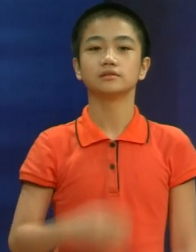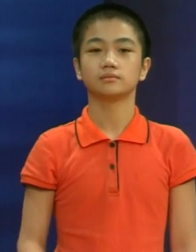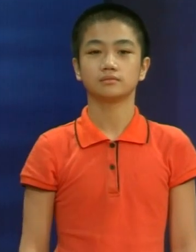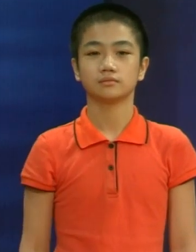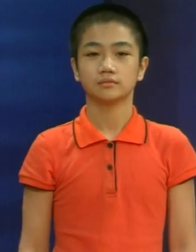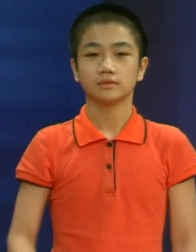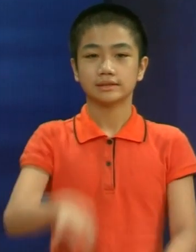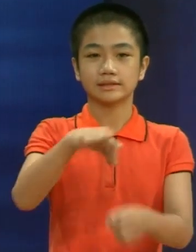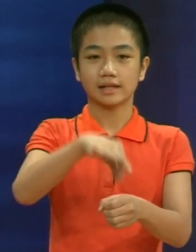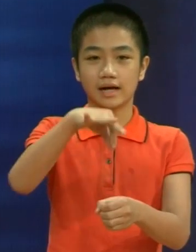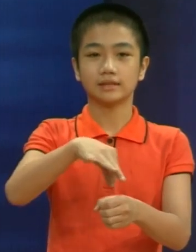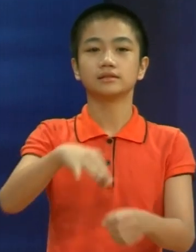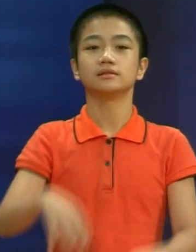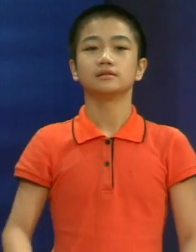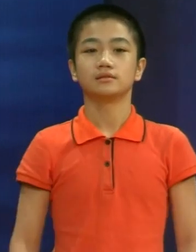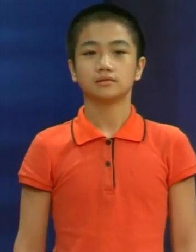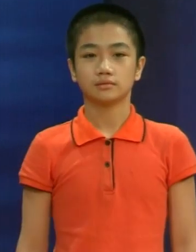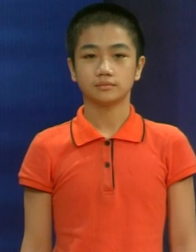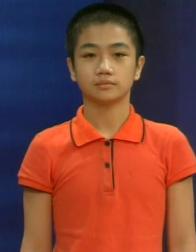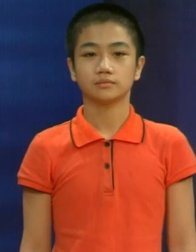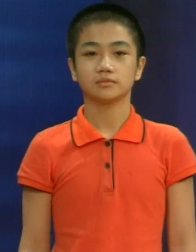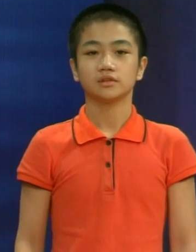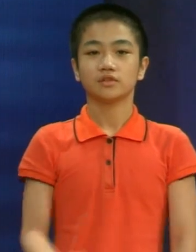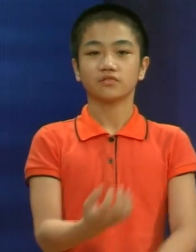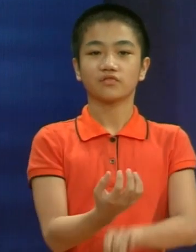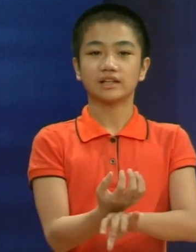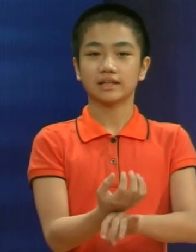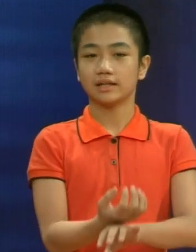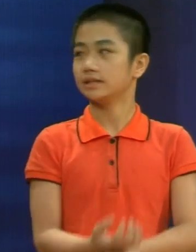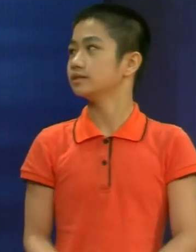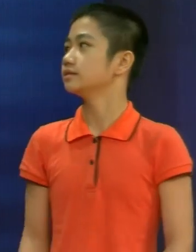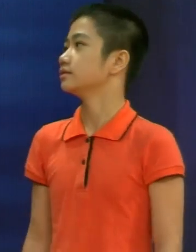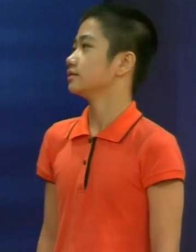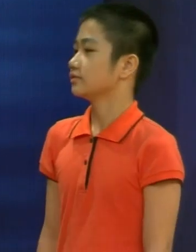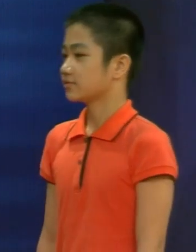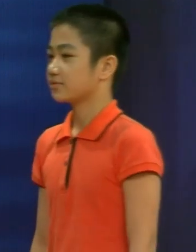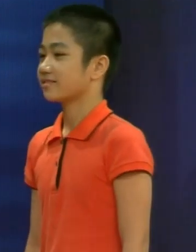Bạn thích uống nước ngọt này Bạn thích uống trà nữa Và cả cà phê nữa đấy